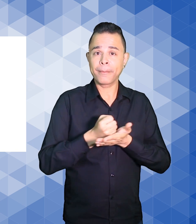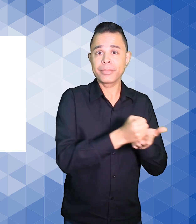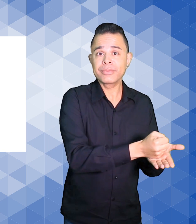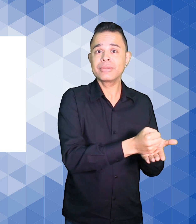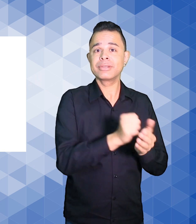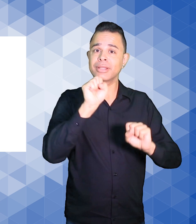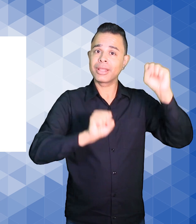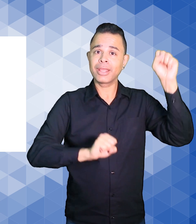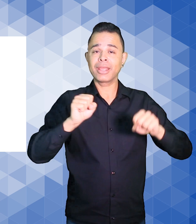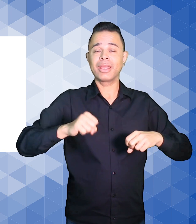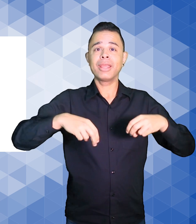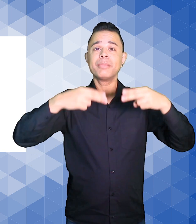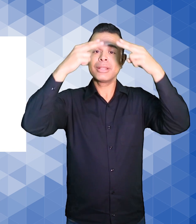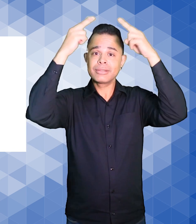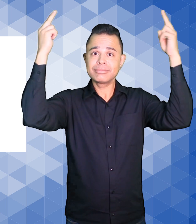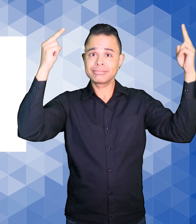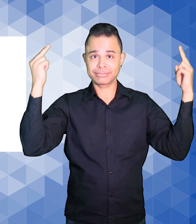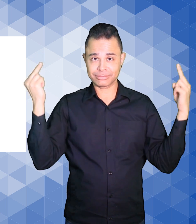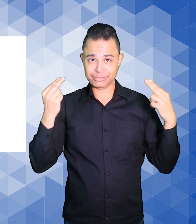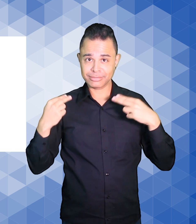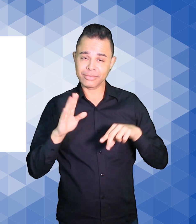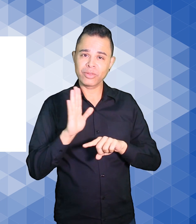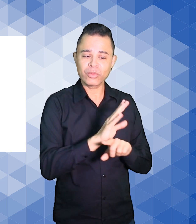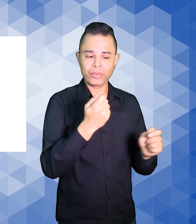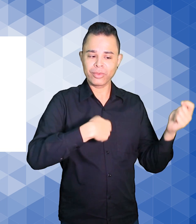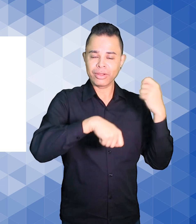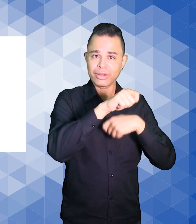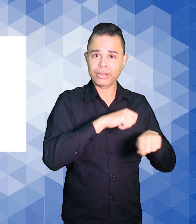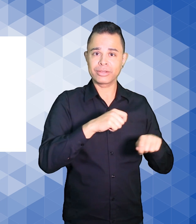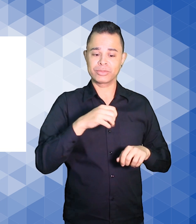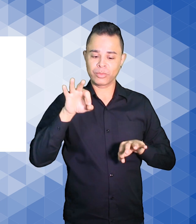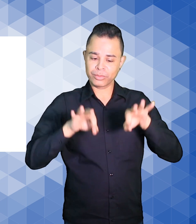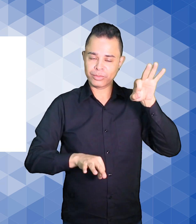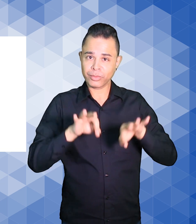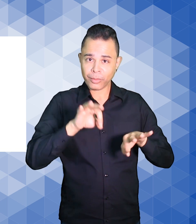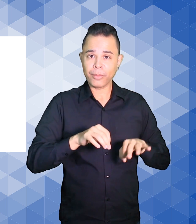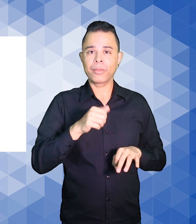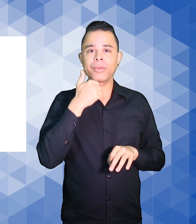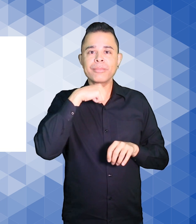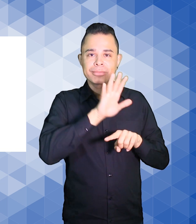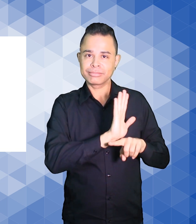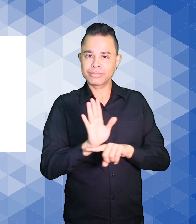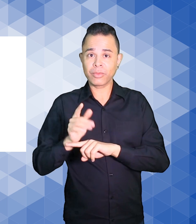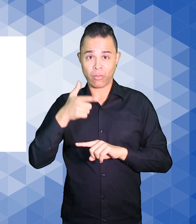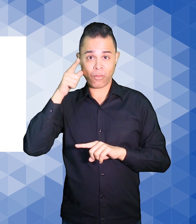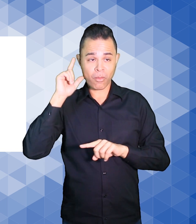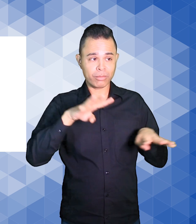sustenta a estrutura administrativa da Cine Materna, A sessão de ontem foi uma pré-estreia e é um